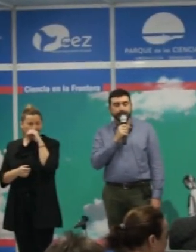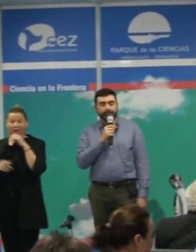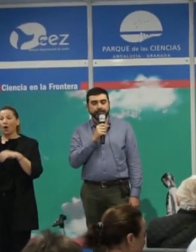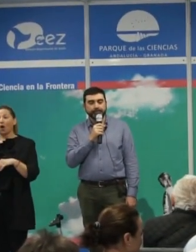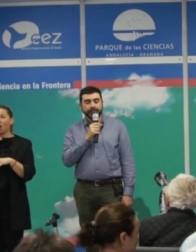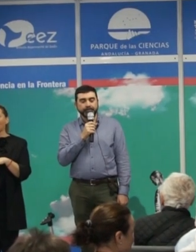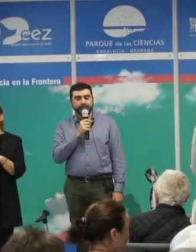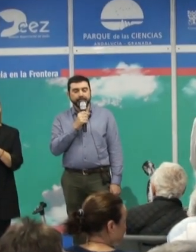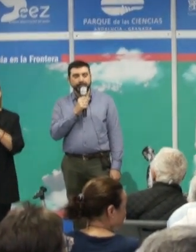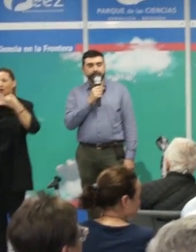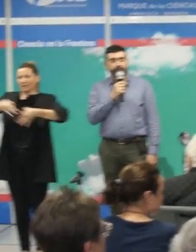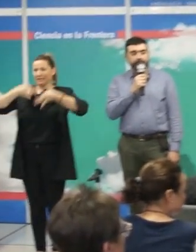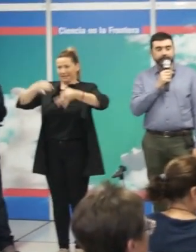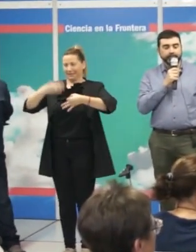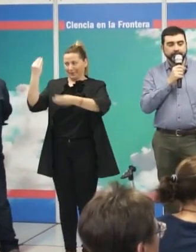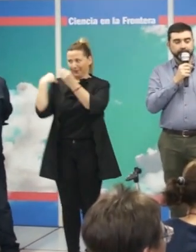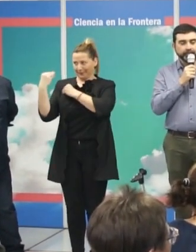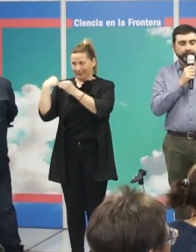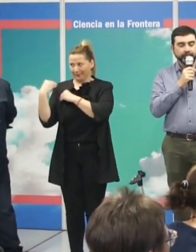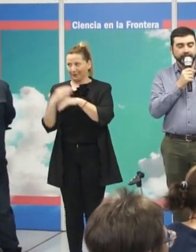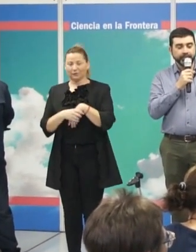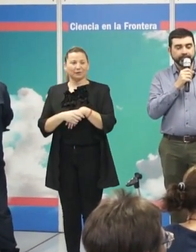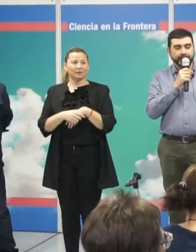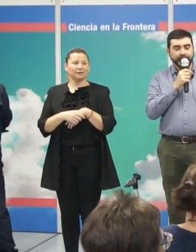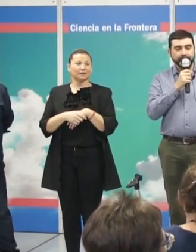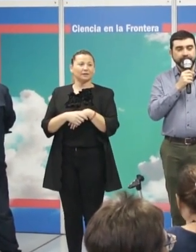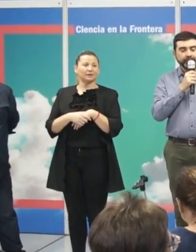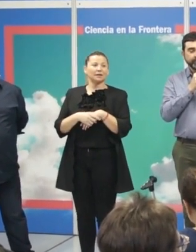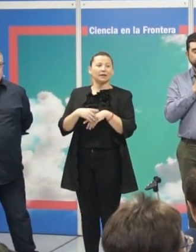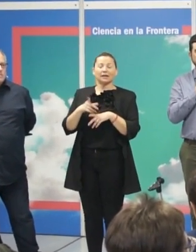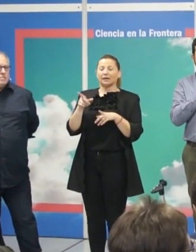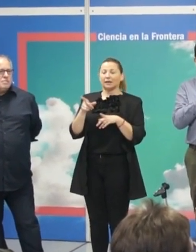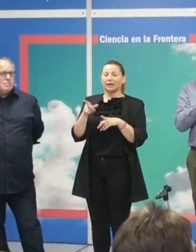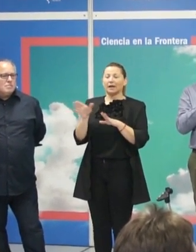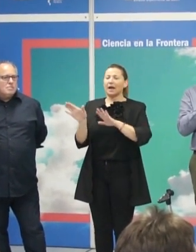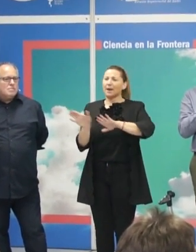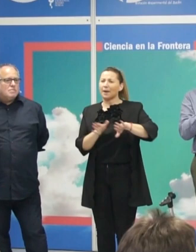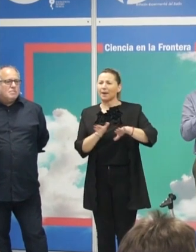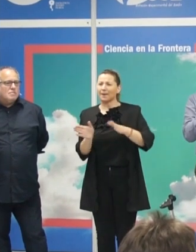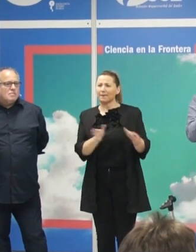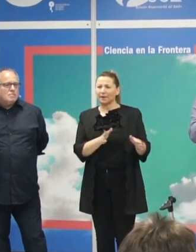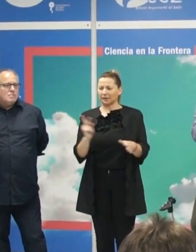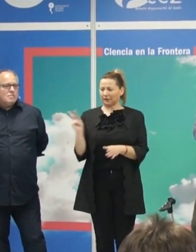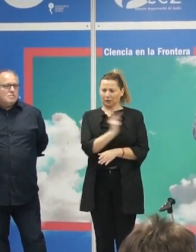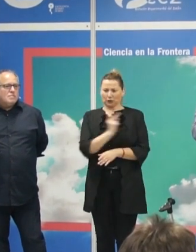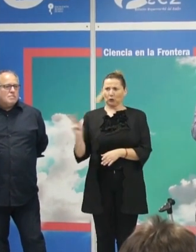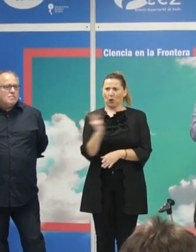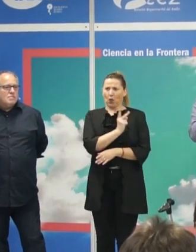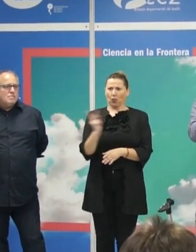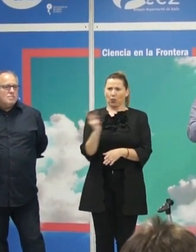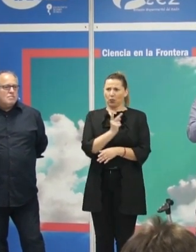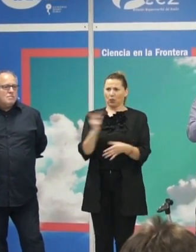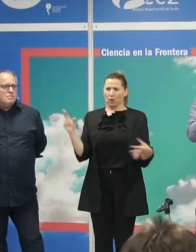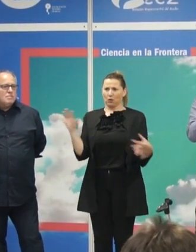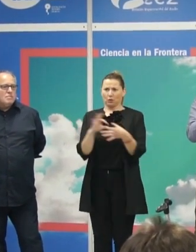Hola, yo siempre pregunto para que el juego, porque no soy tímida. Aparte de este tema, de este dúo tan estupendo que habéis